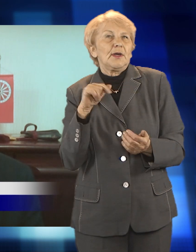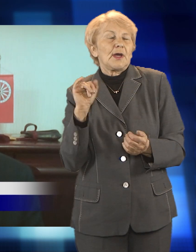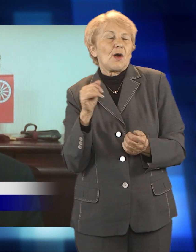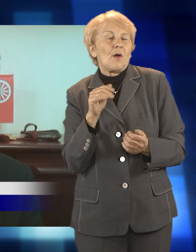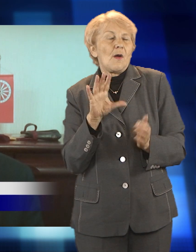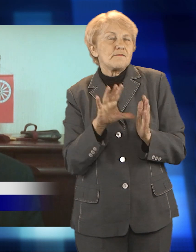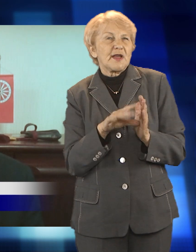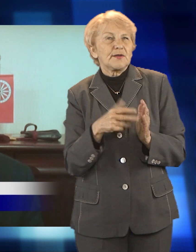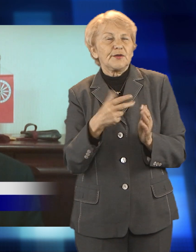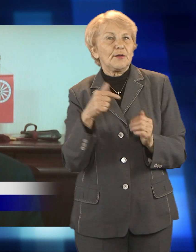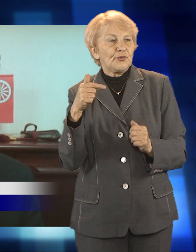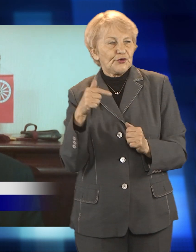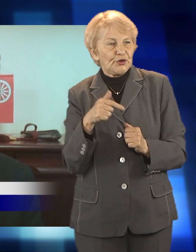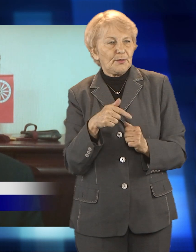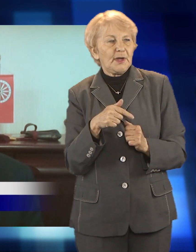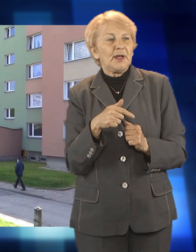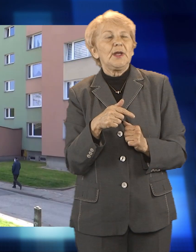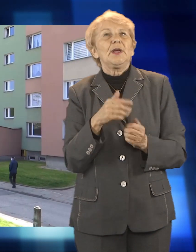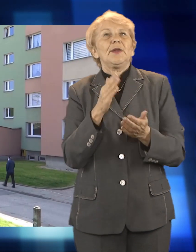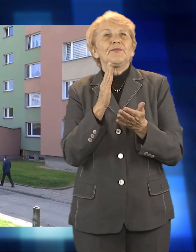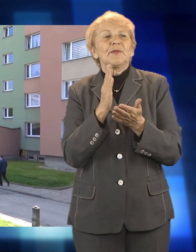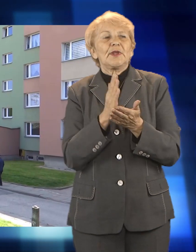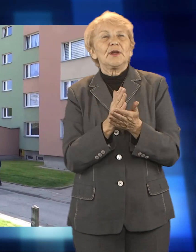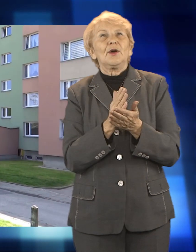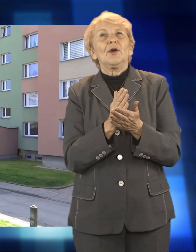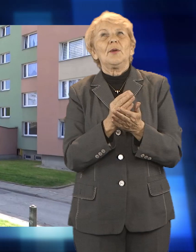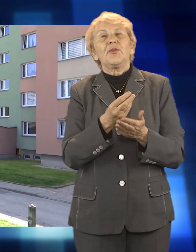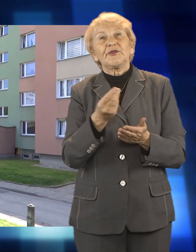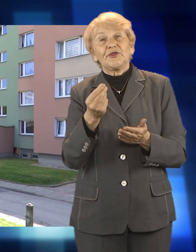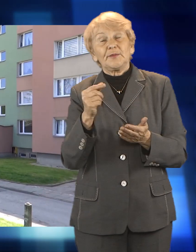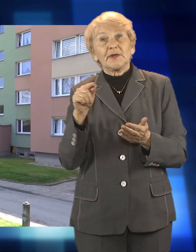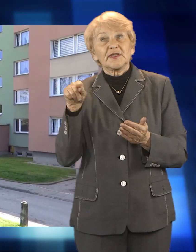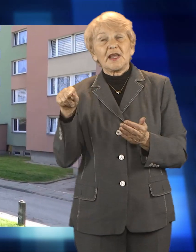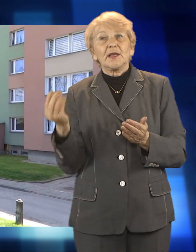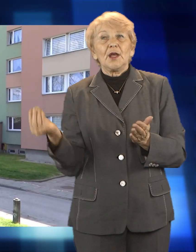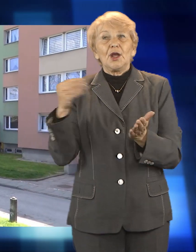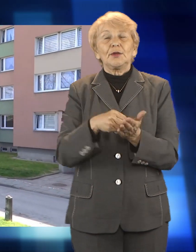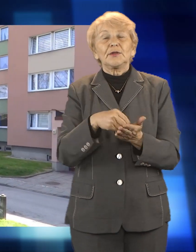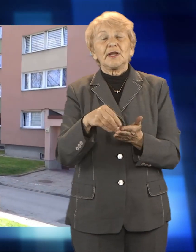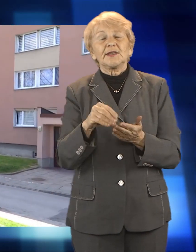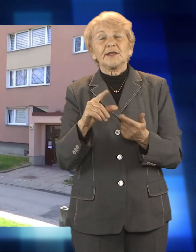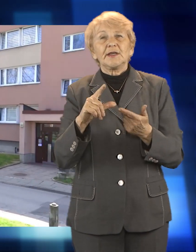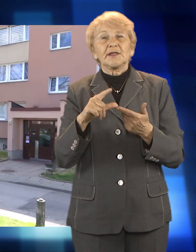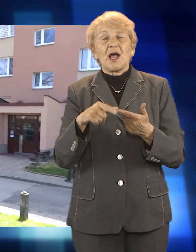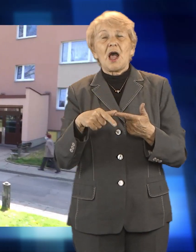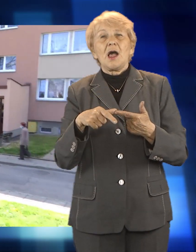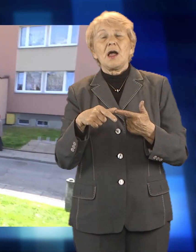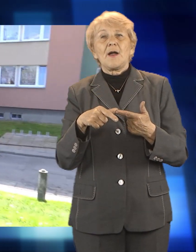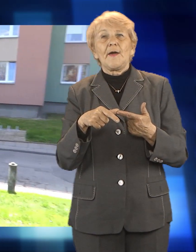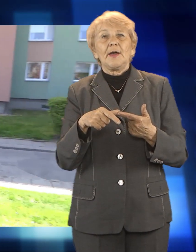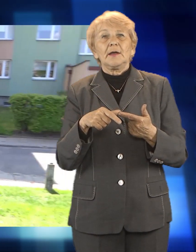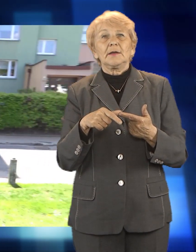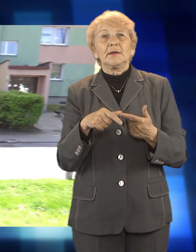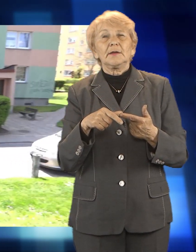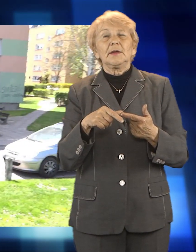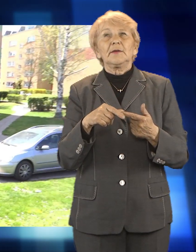de facto nie musimy wykładać swoich pieniędzy, tylko już płacąc za wykonane roboty. Część płacimy my, część